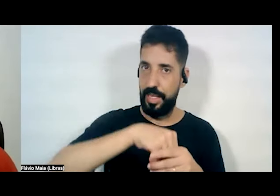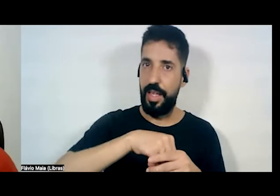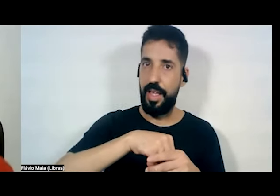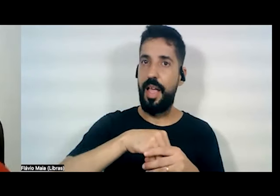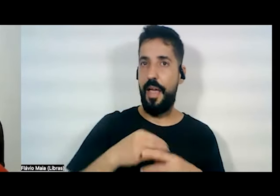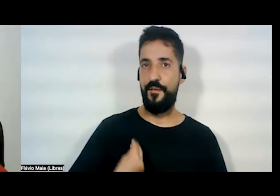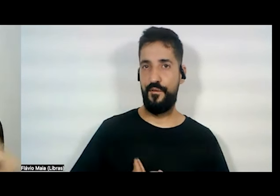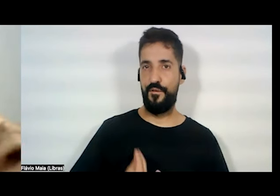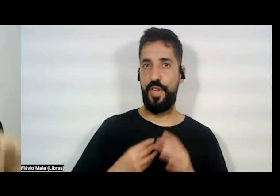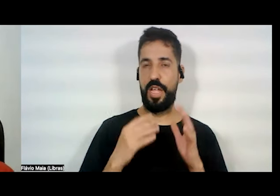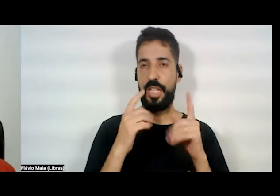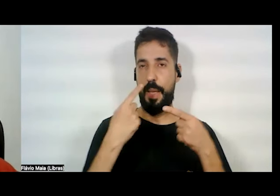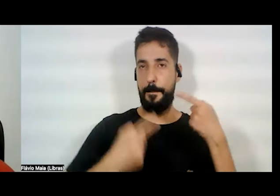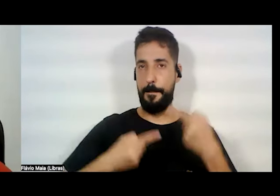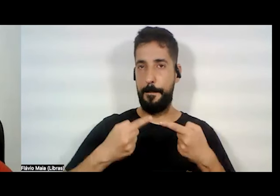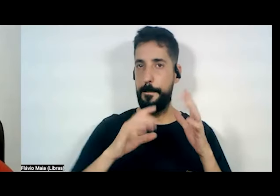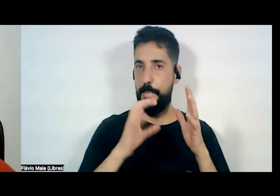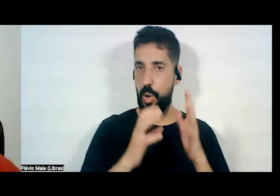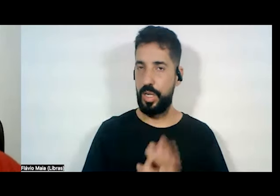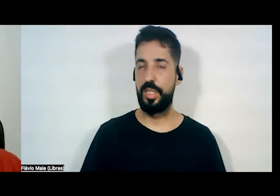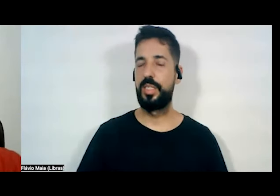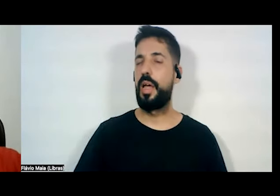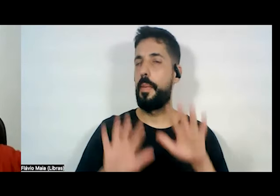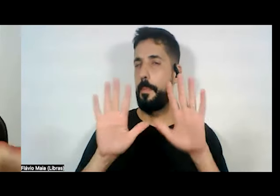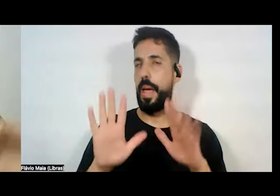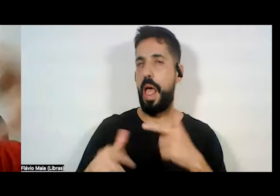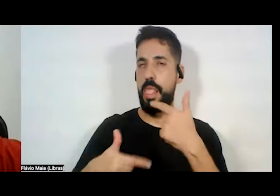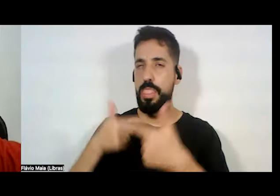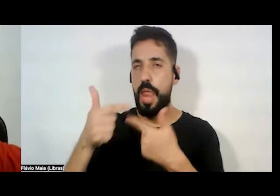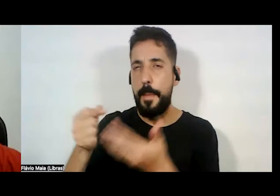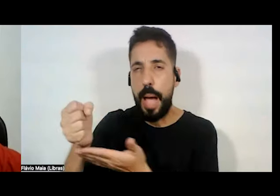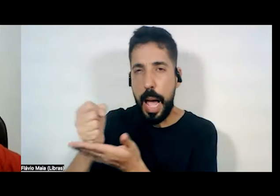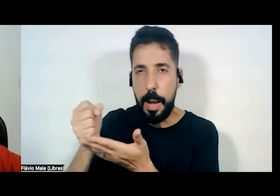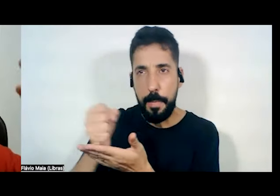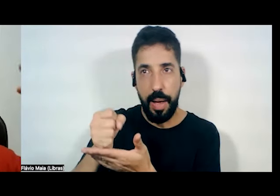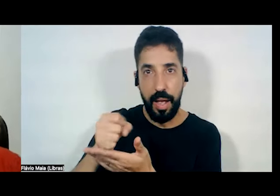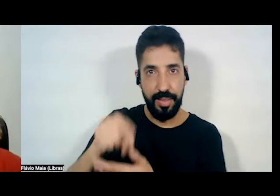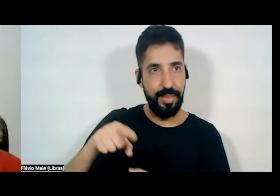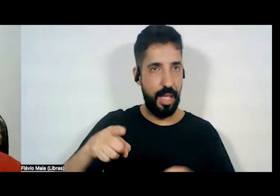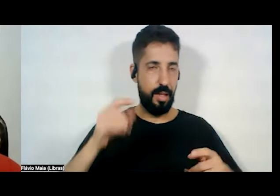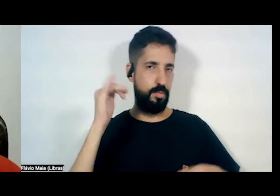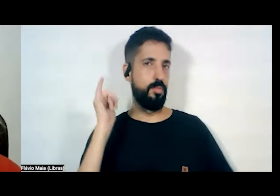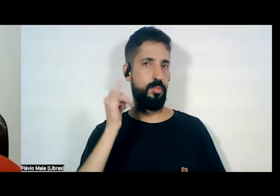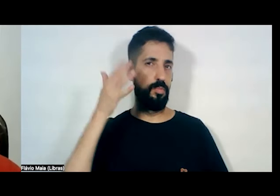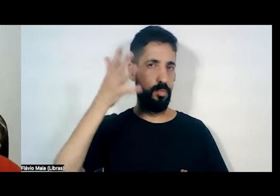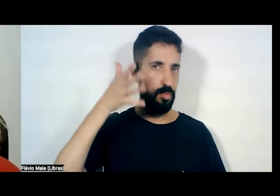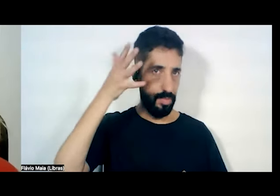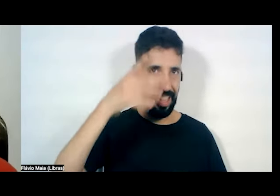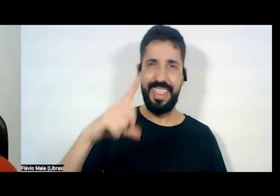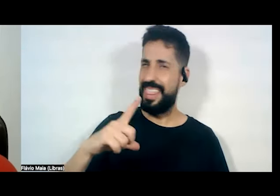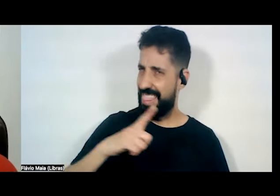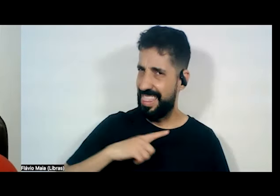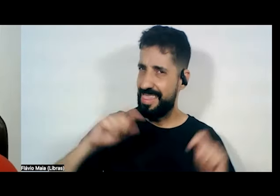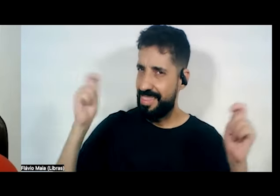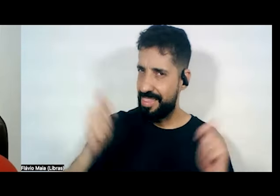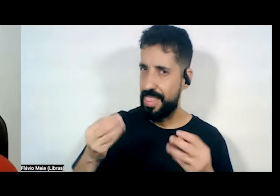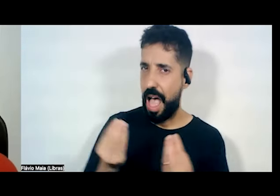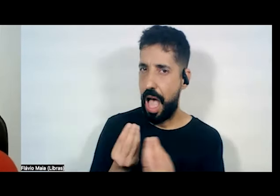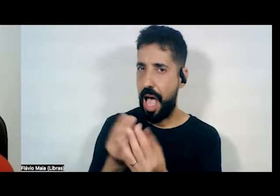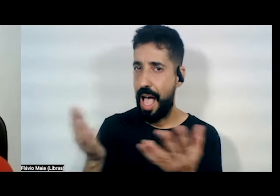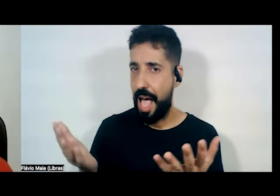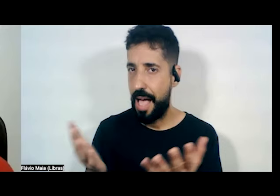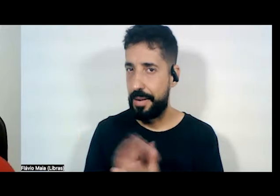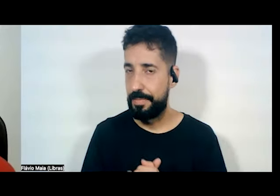Mas será que no trabalho de base, esse discurso todo é colocado deste jeito? Então,